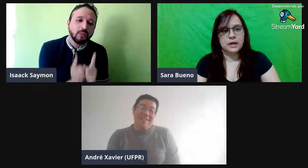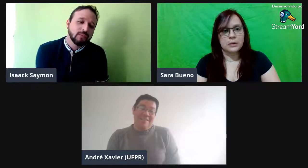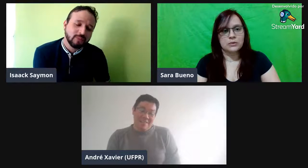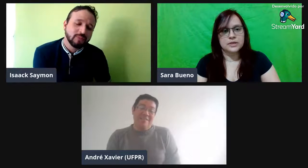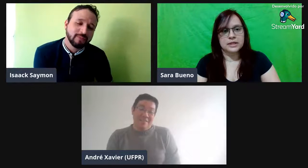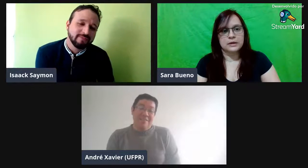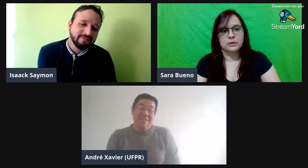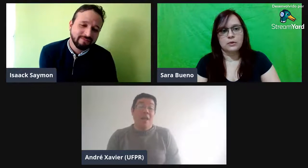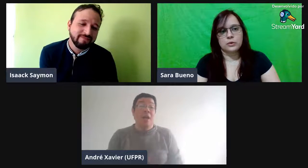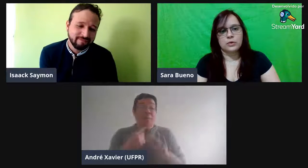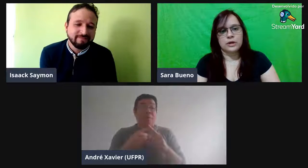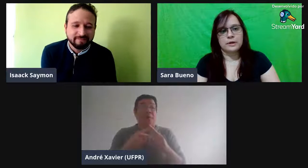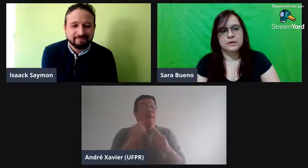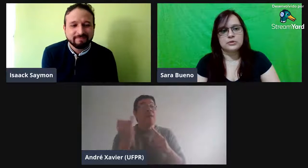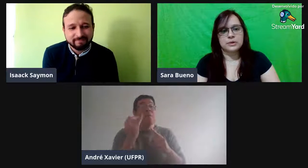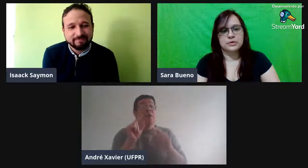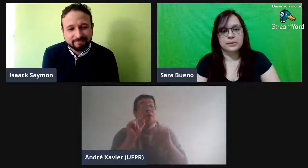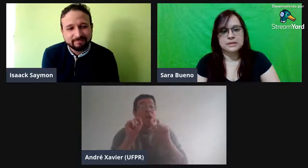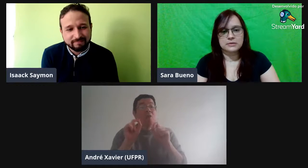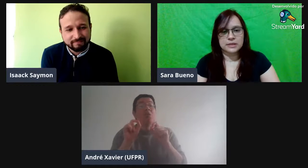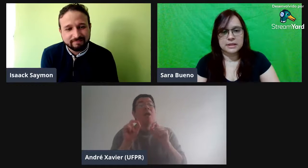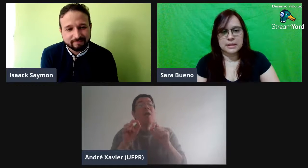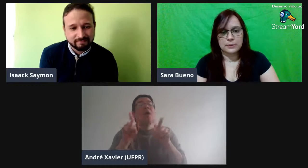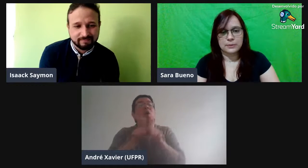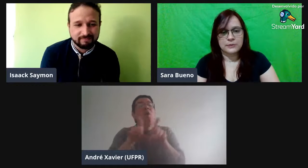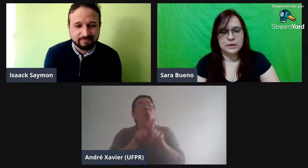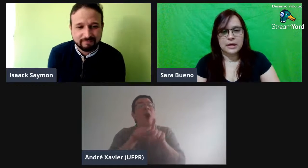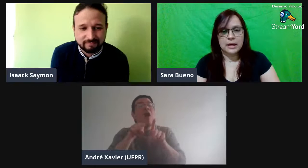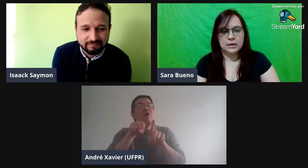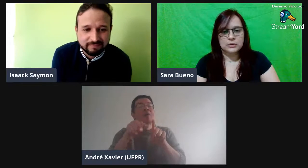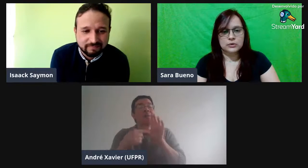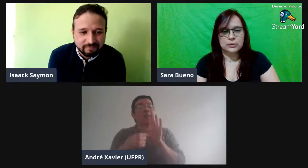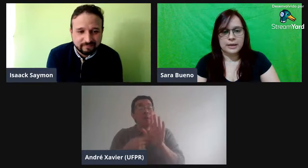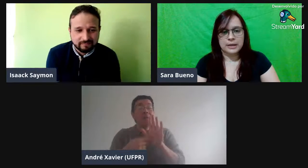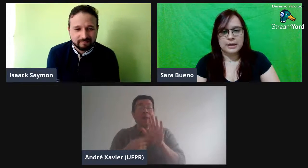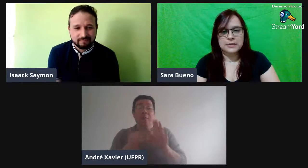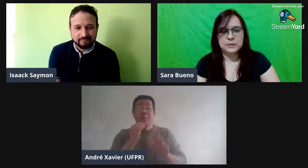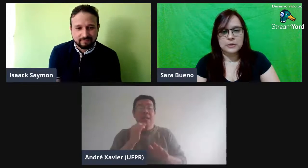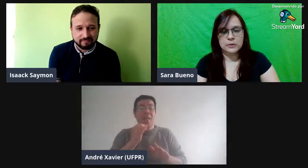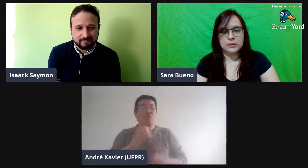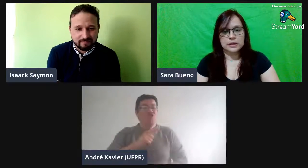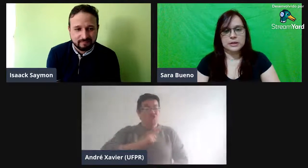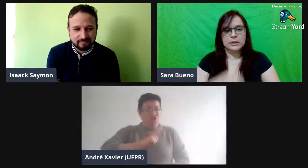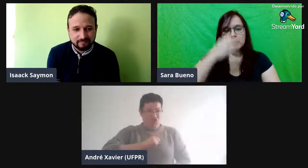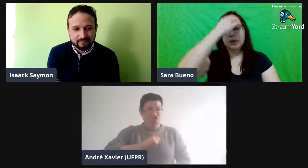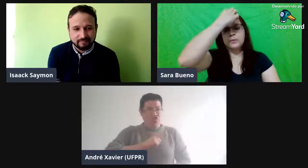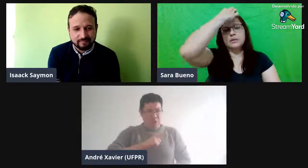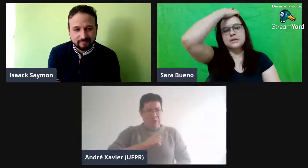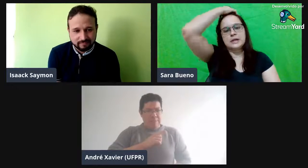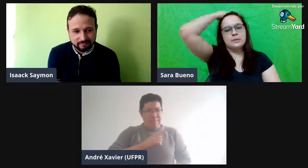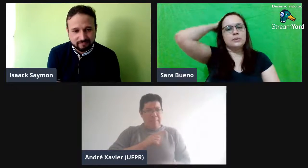alguns ali, eu coloquei bem resumido, né? porque senão não ia dar tempo. Ah, não, tudo bem. É que ele explicou que, por exemplo,